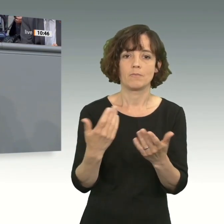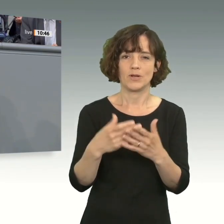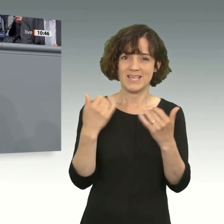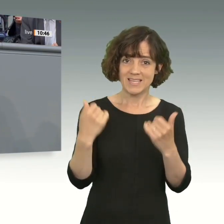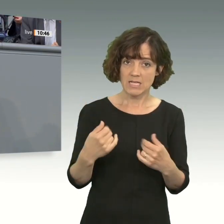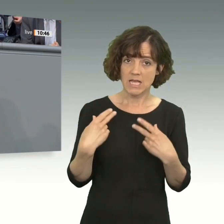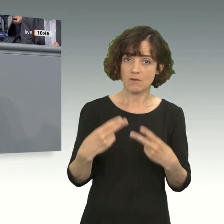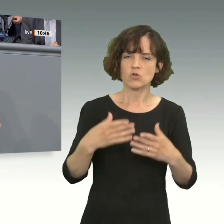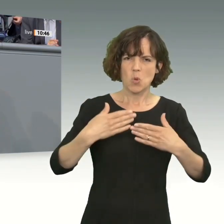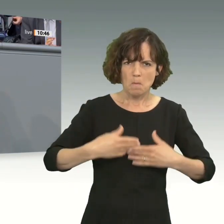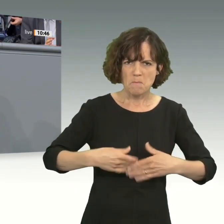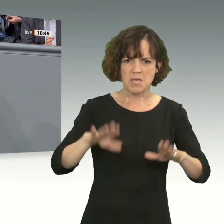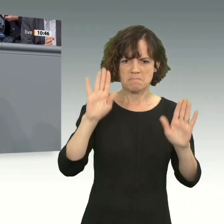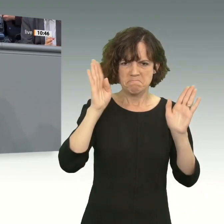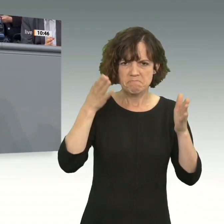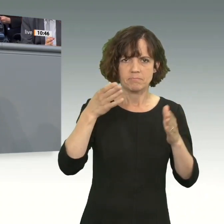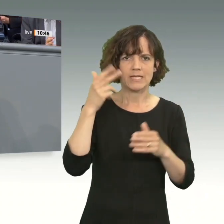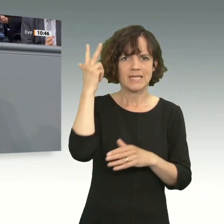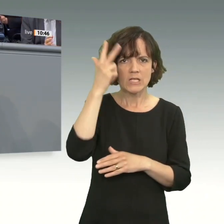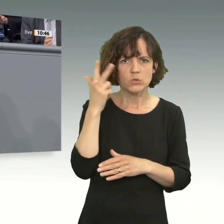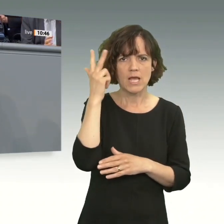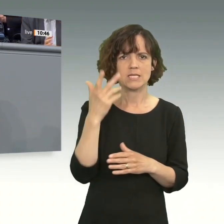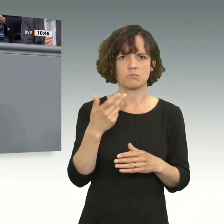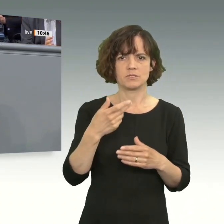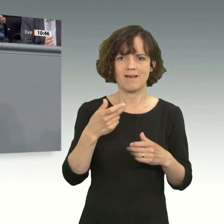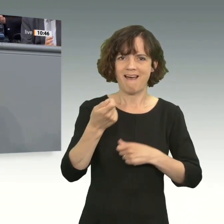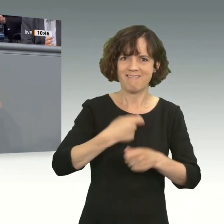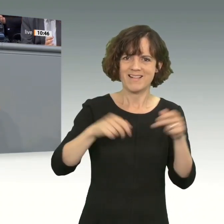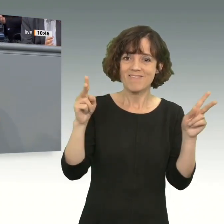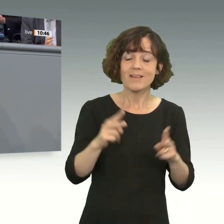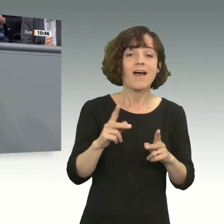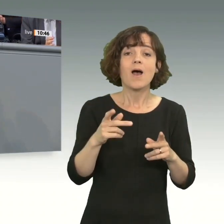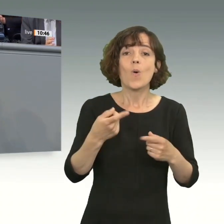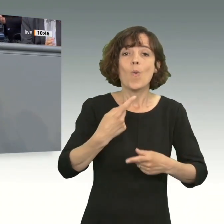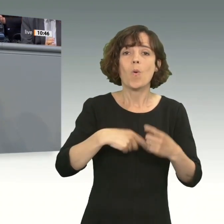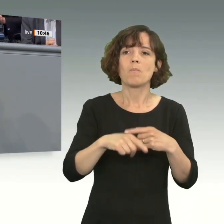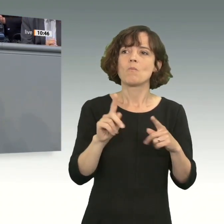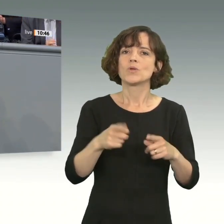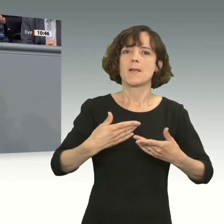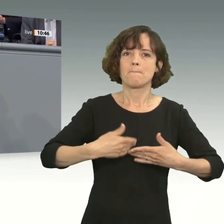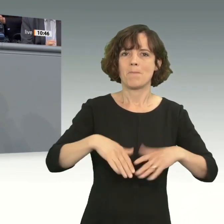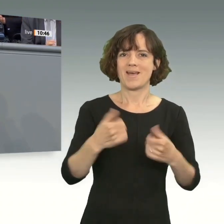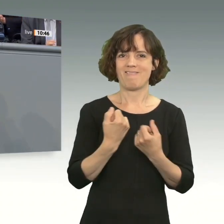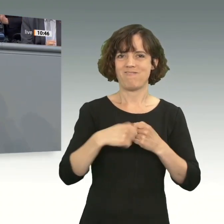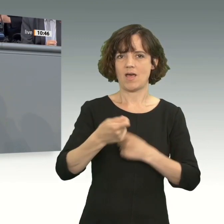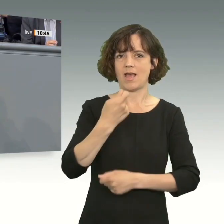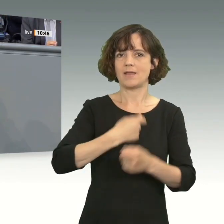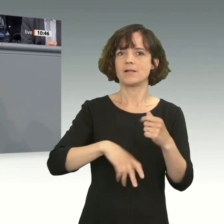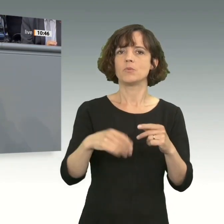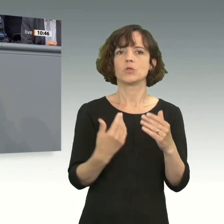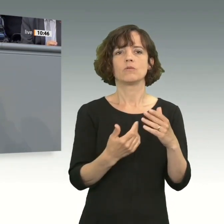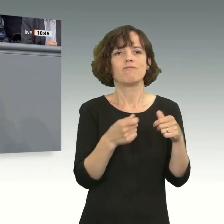mehr Nationalismus, weniger Handel. Die Antwort muss lauten, mehr Freihandel mit Verbündeten und neuen